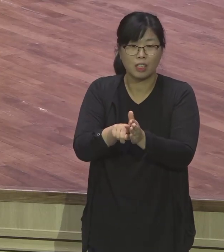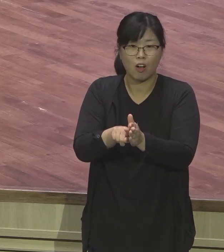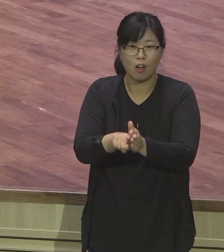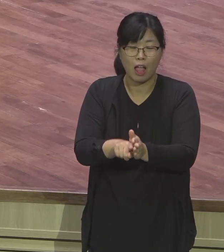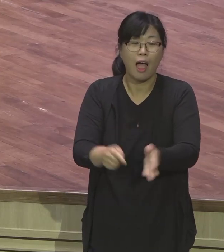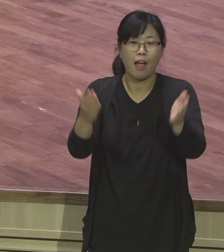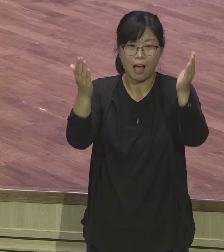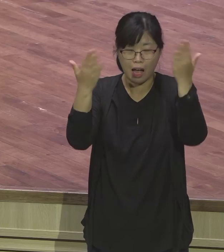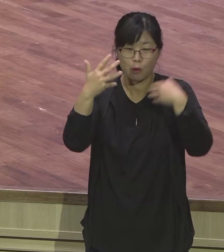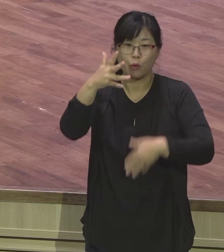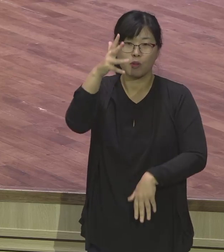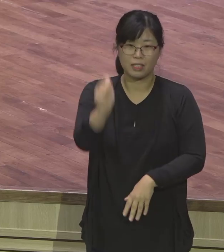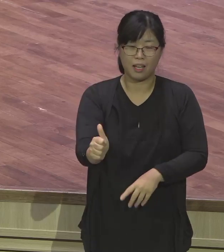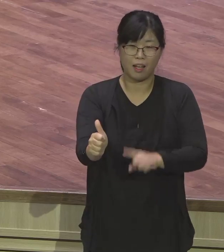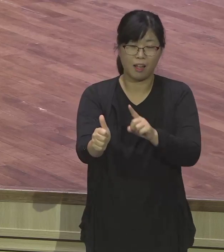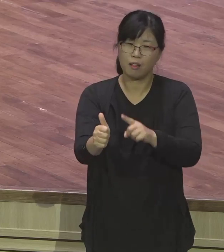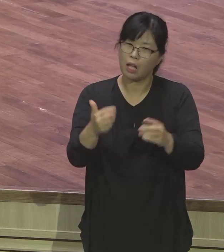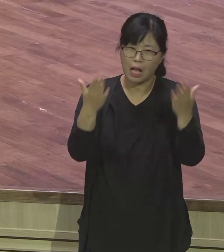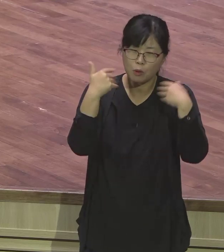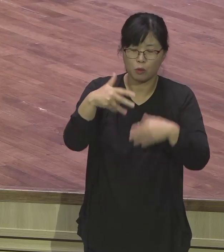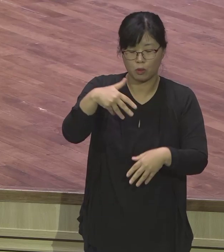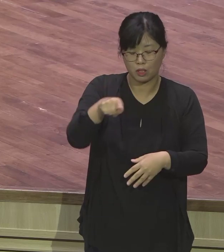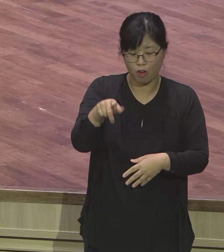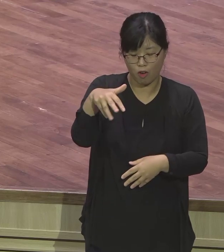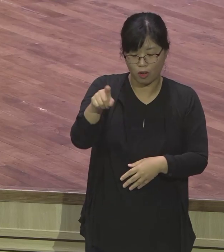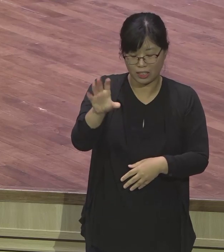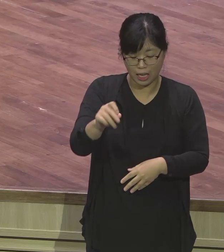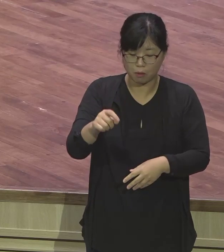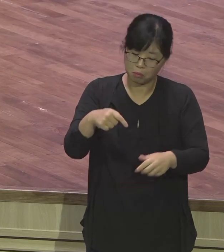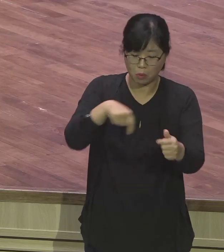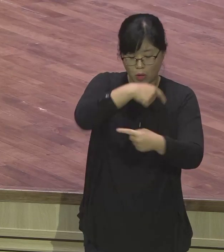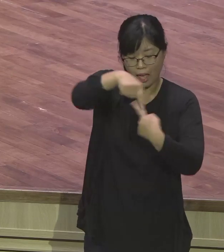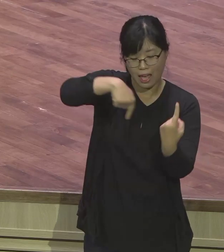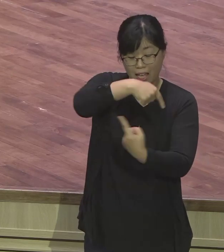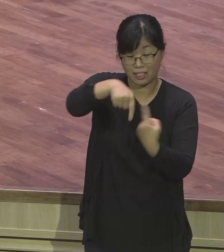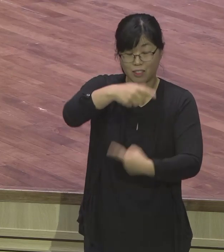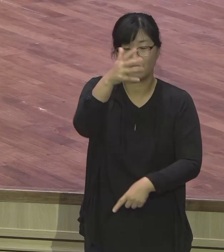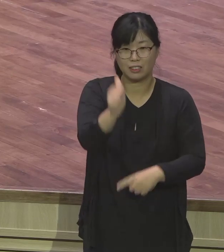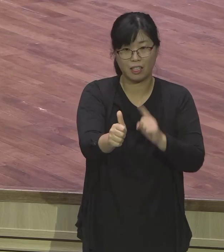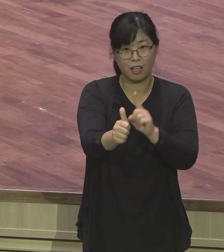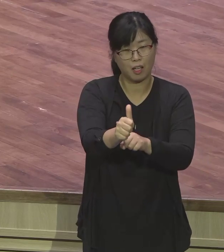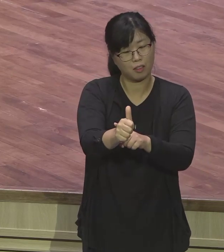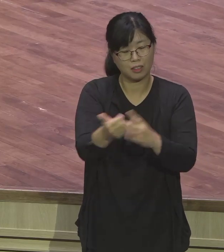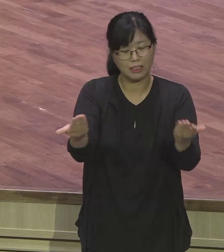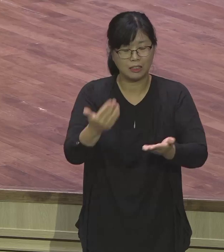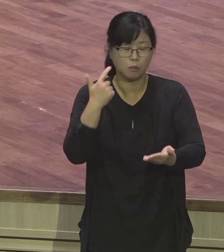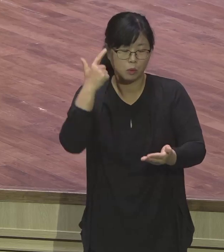이런 사역들을 다 이렇게 마치고 오게 됐는데,